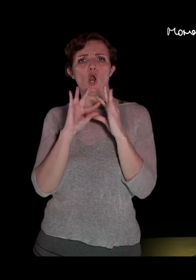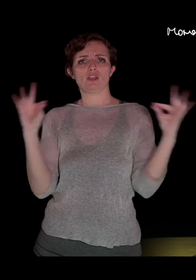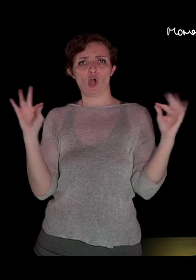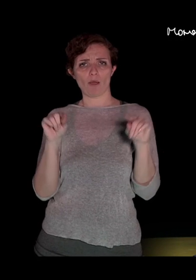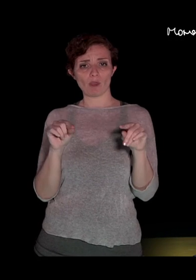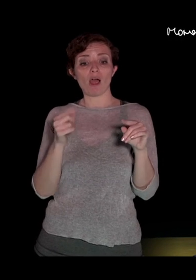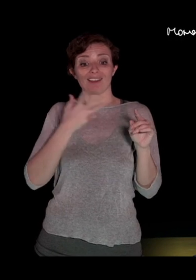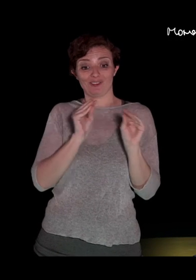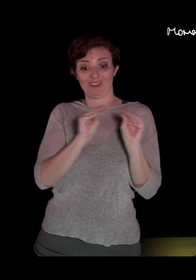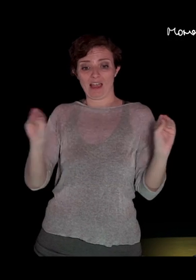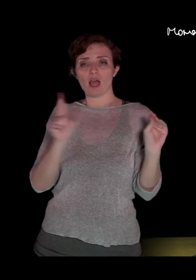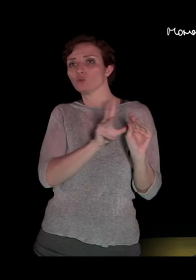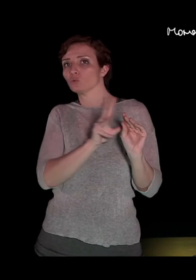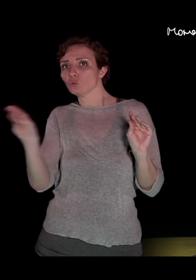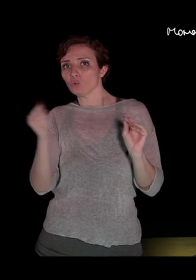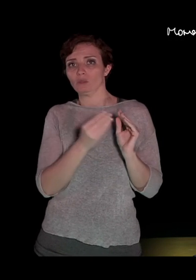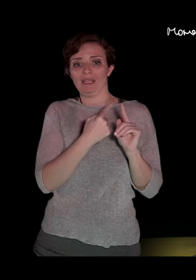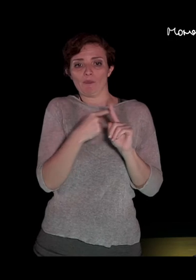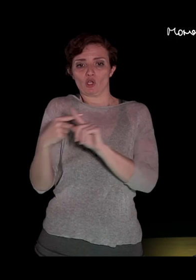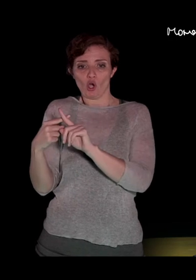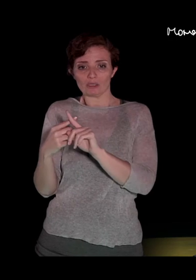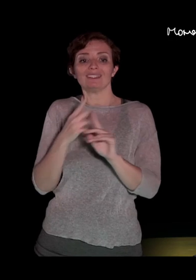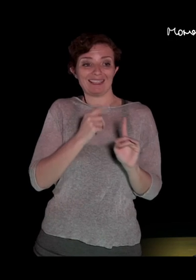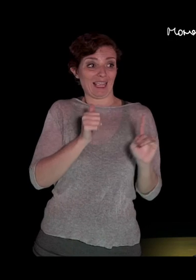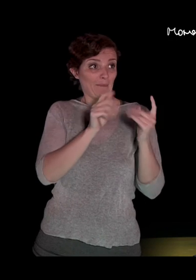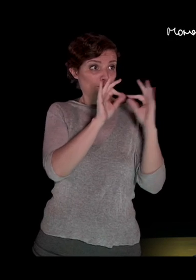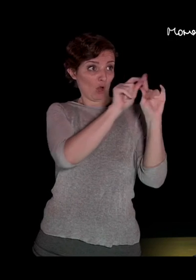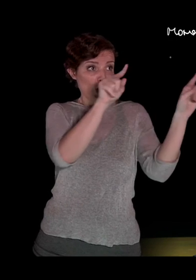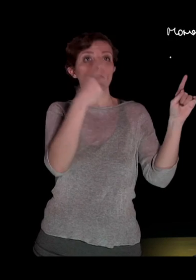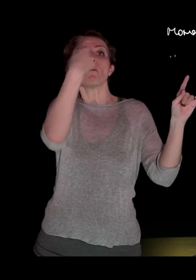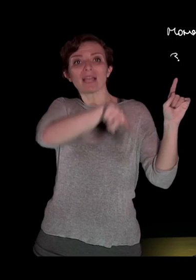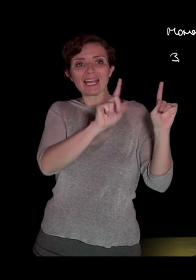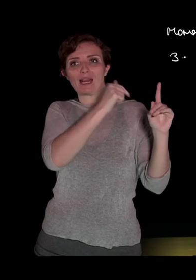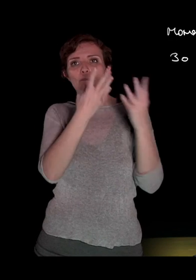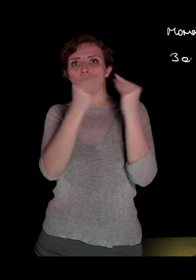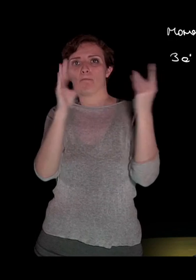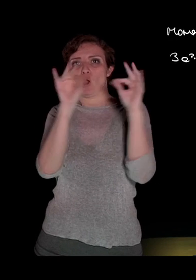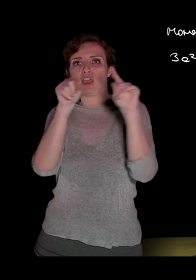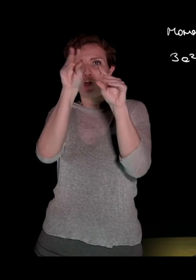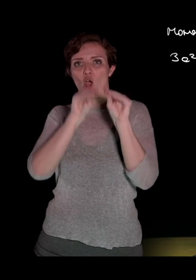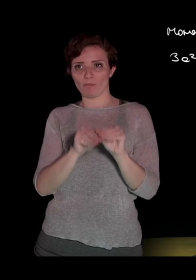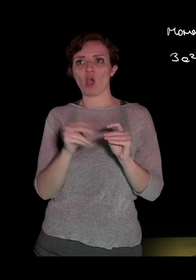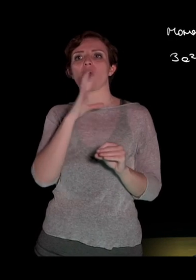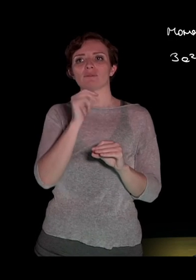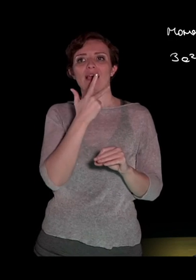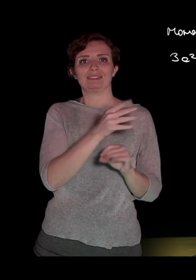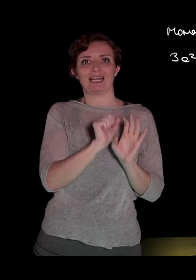ha come termini tutti i prodotti del monomio per ciascun termine del polinomio dato. Quindi ad esempio 3a alla seconda b che moltiplica